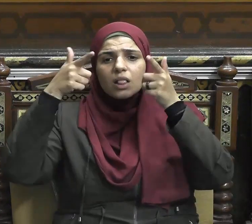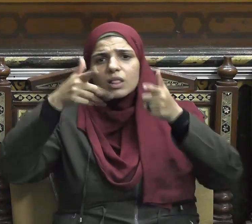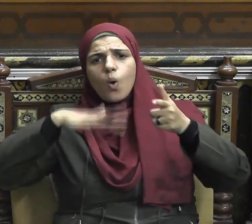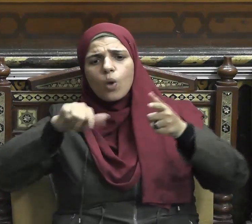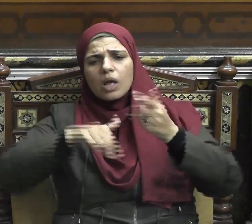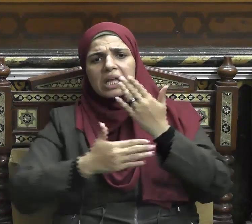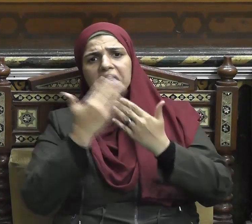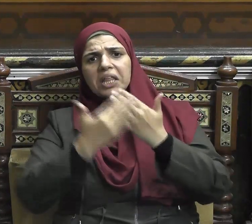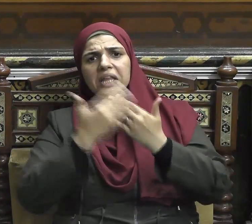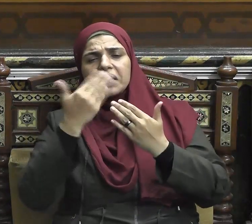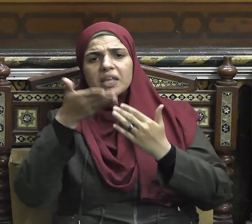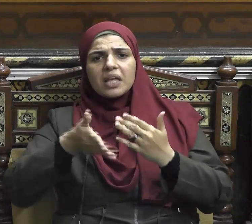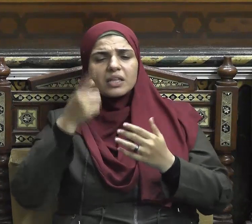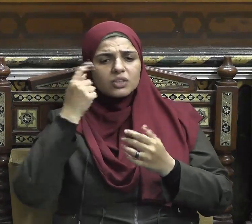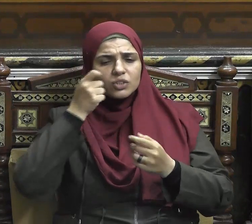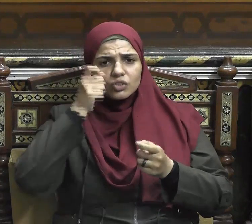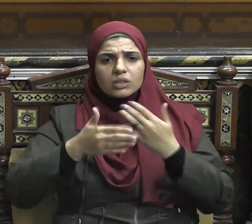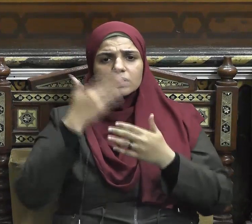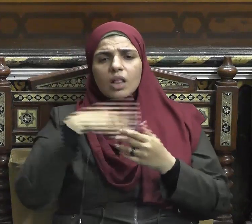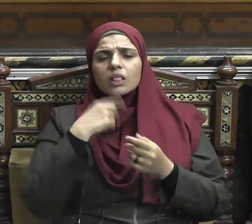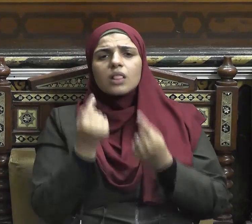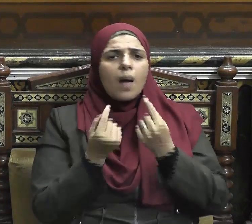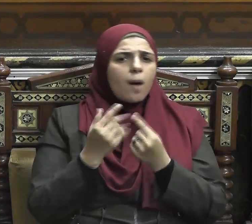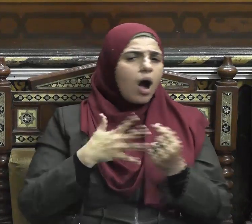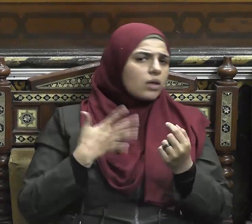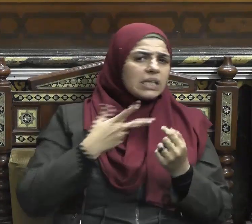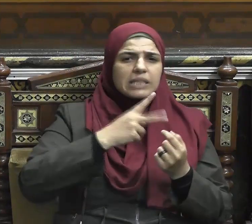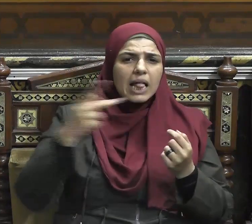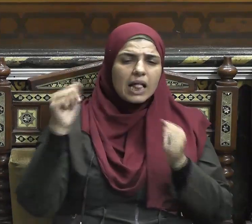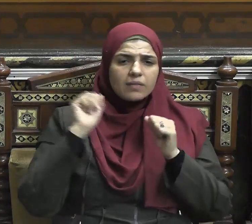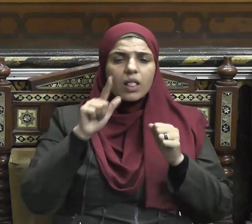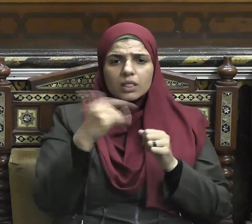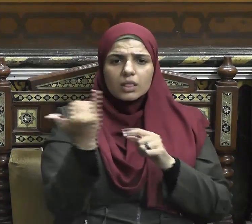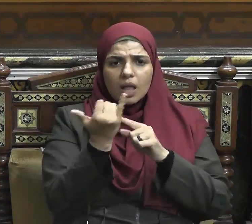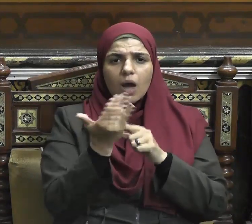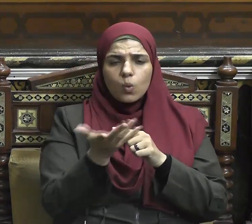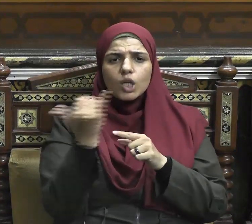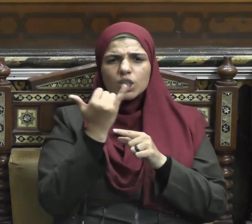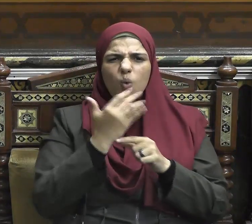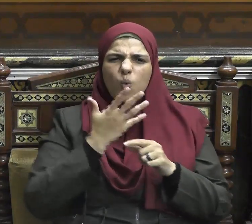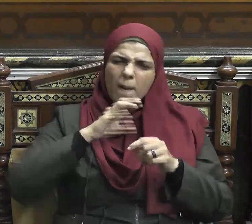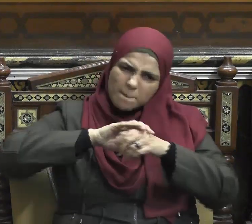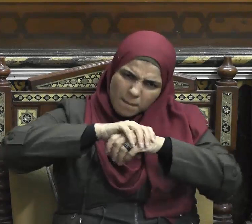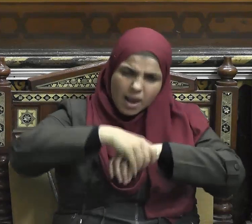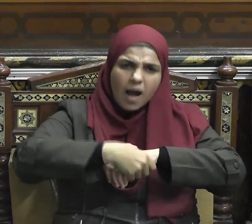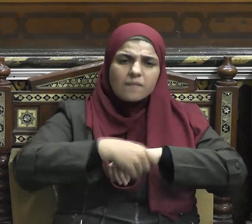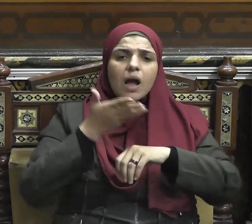الإسلام ومعرفة أسرار رسالته السمحة والوقوف على